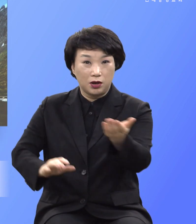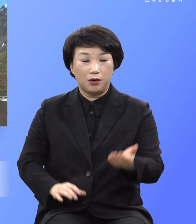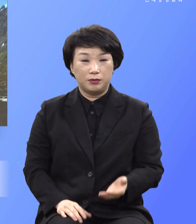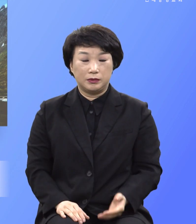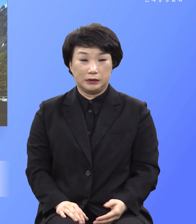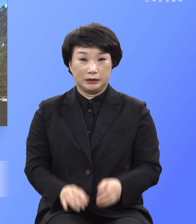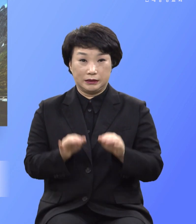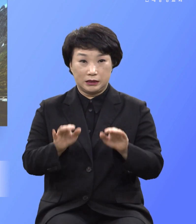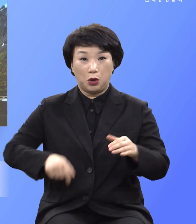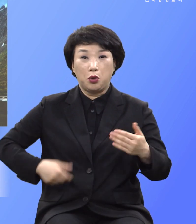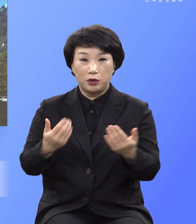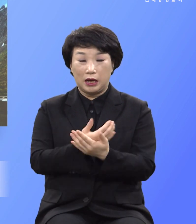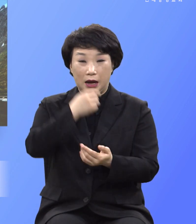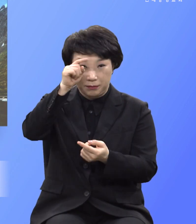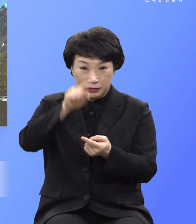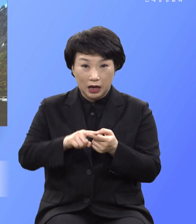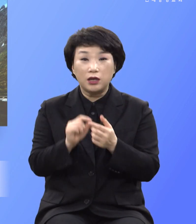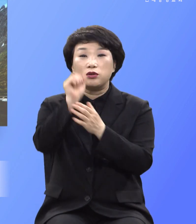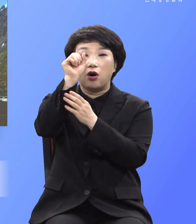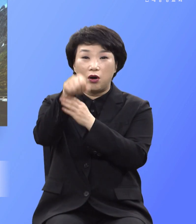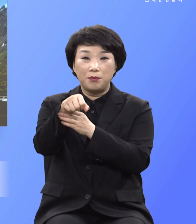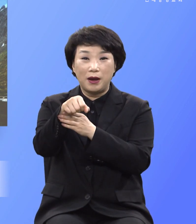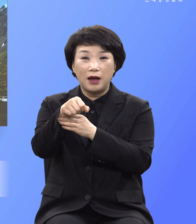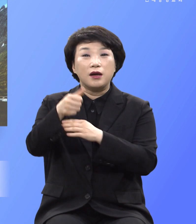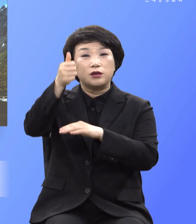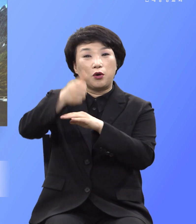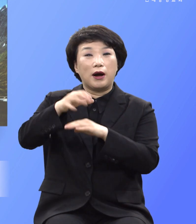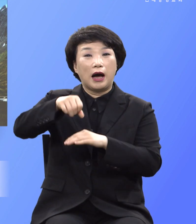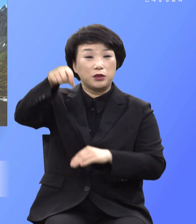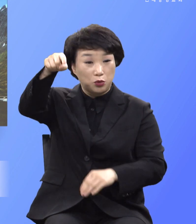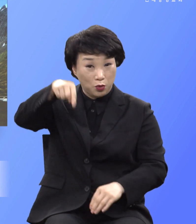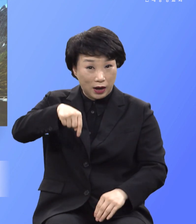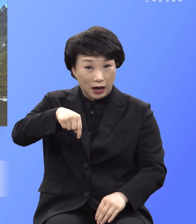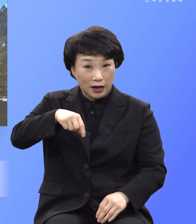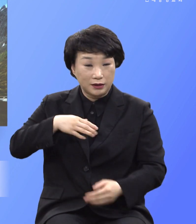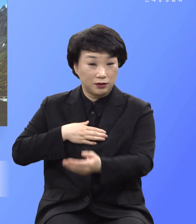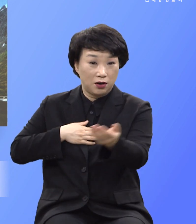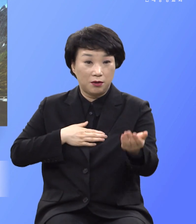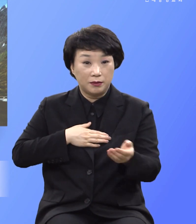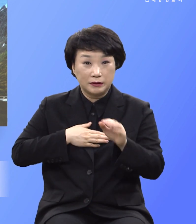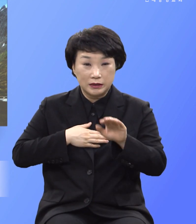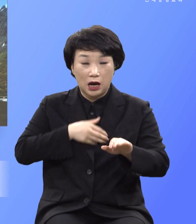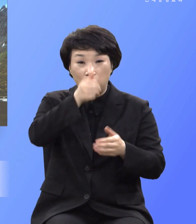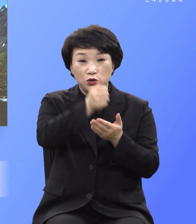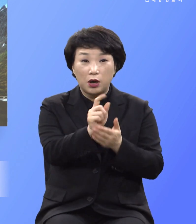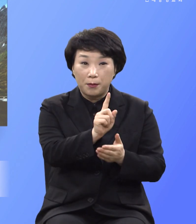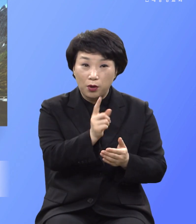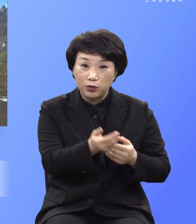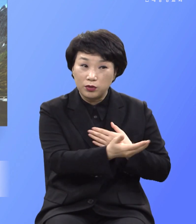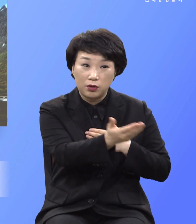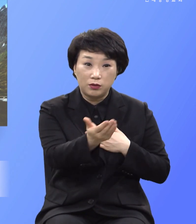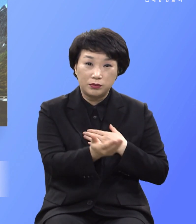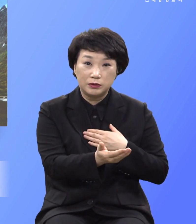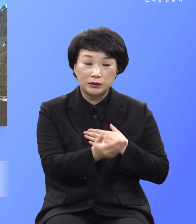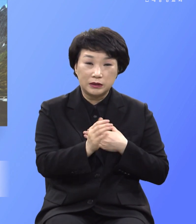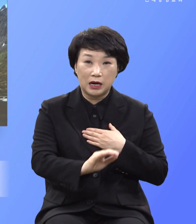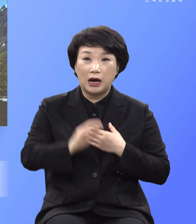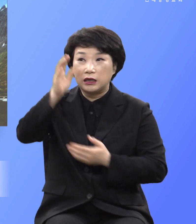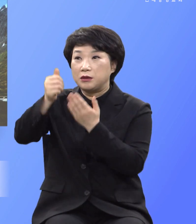맺고 가오라 네 여러분들은 죄가 무엇이냐 하는데 하나님 말씀을